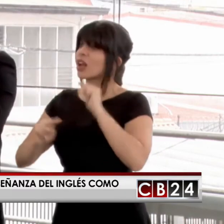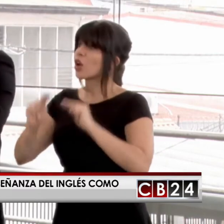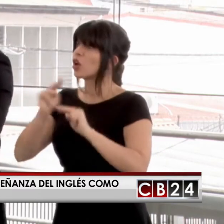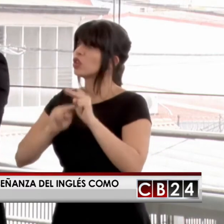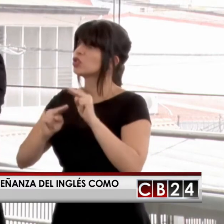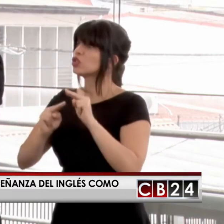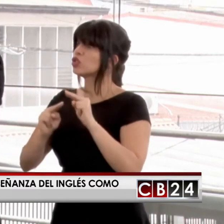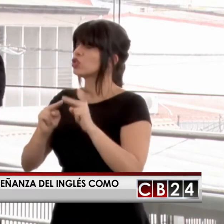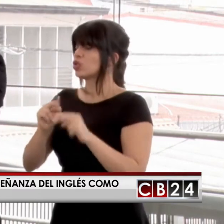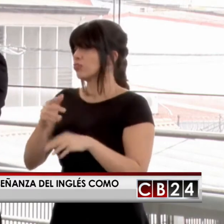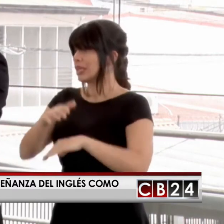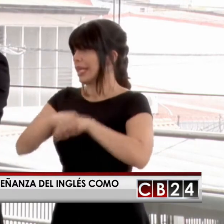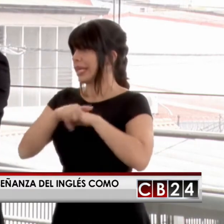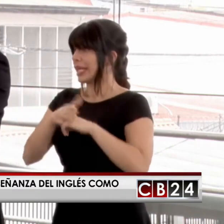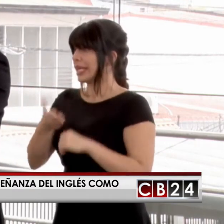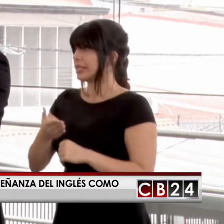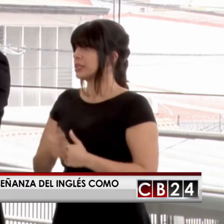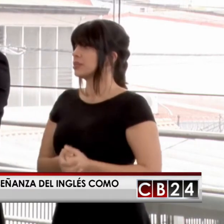es el inglés.